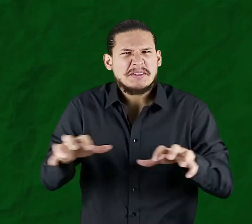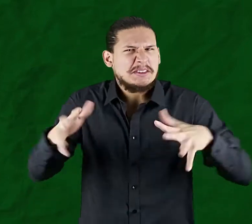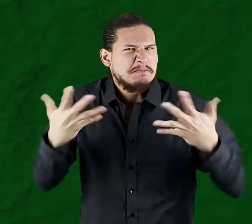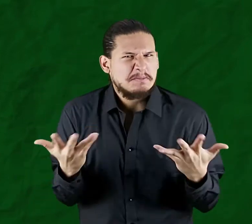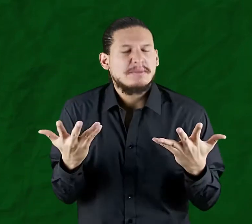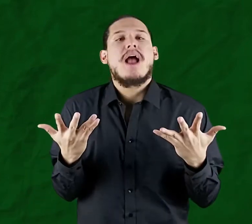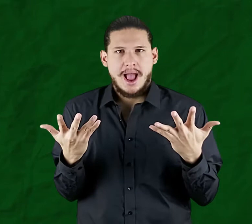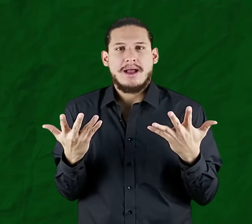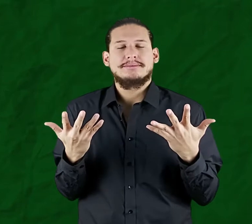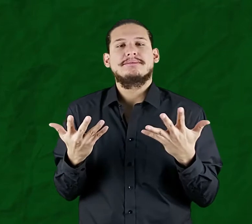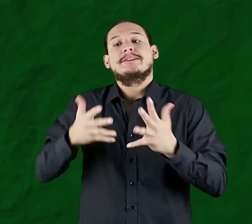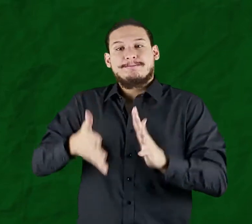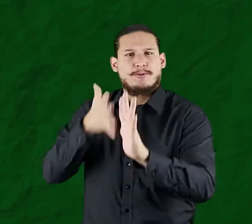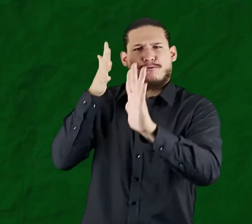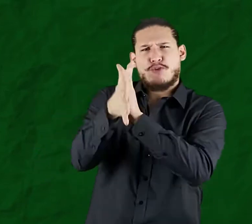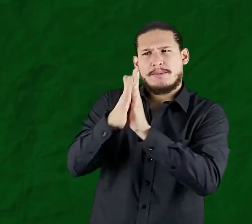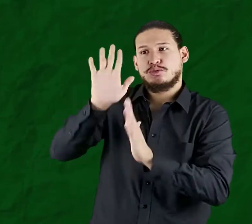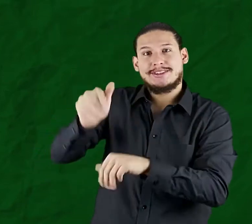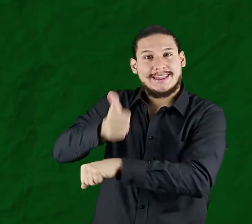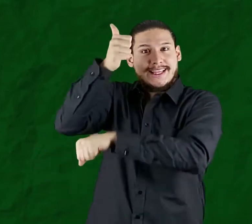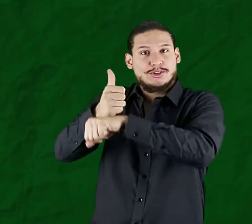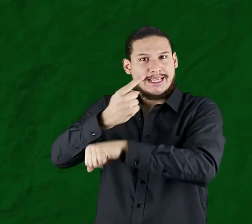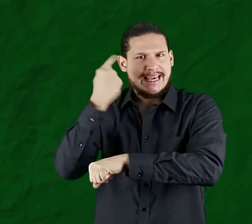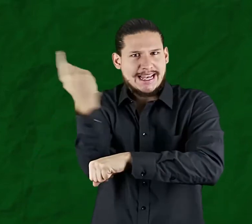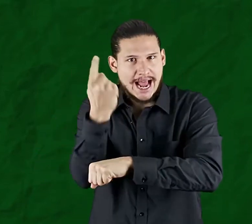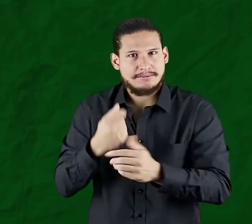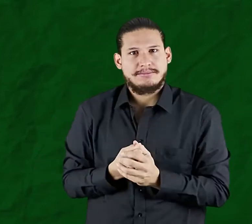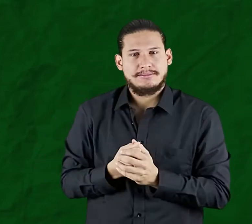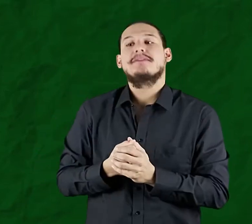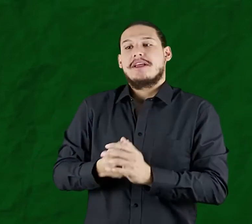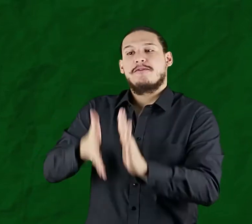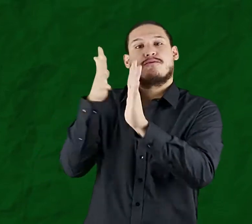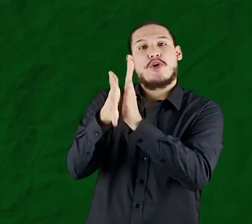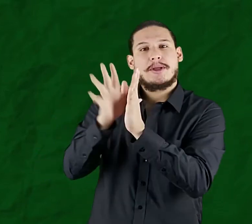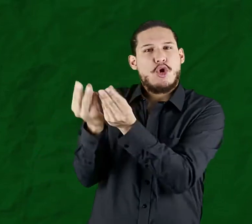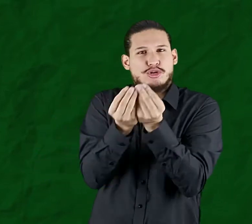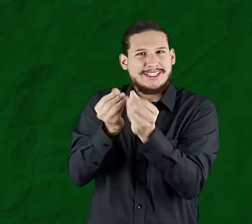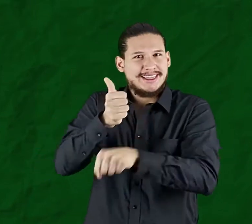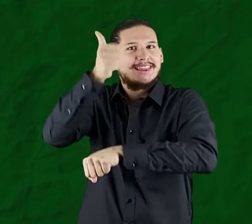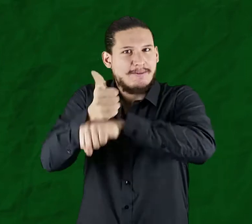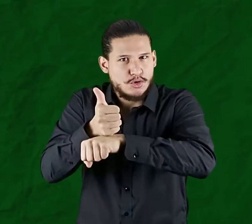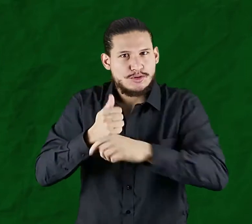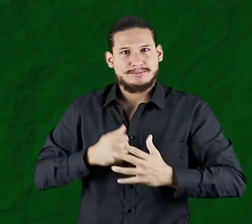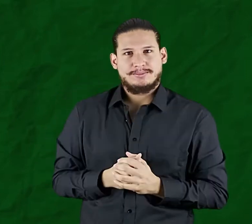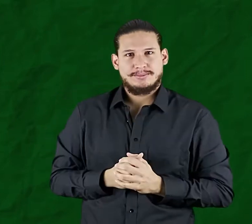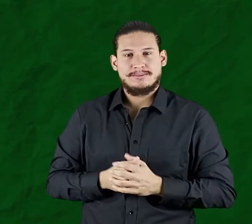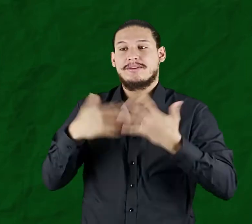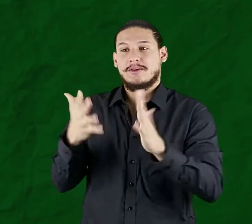las siguientes acciones. Se dio informe de gestión de la Dirección General. Se dio informe del Consejo